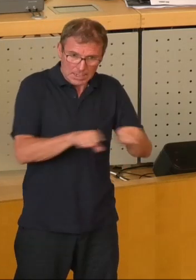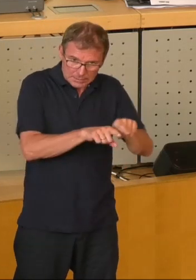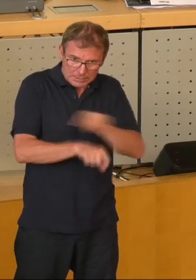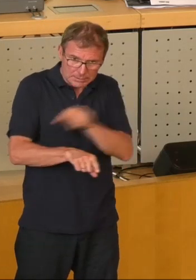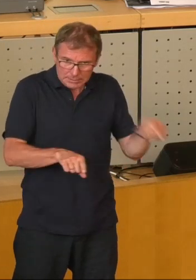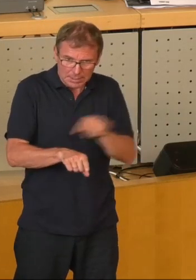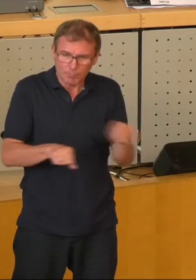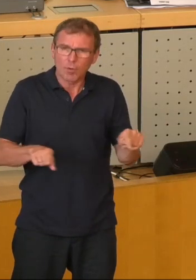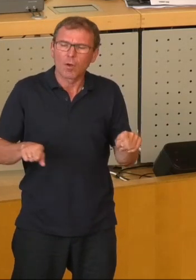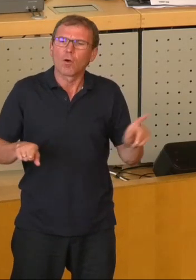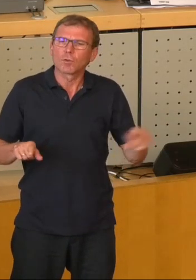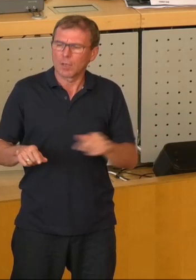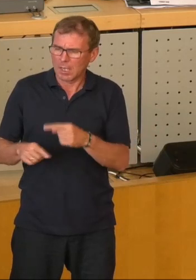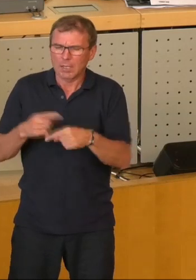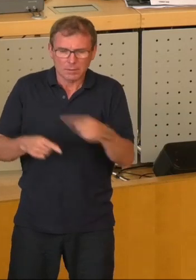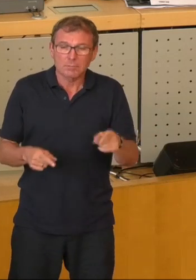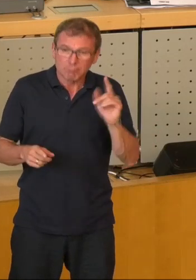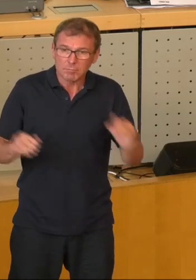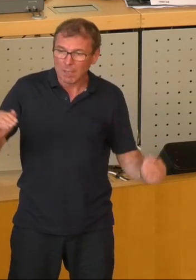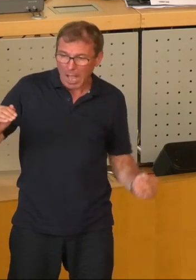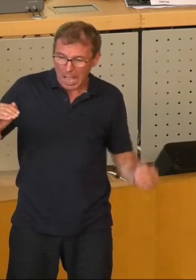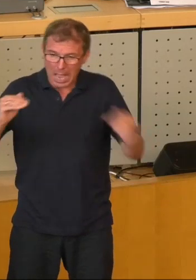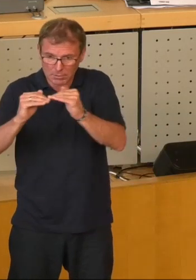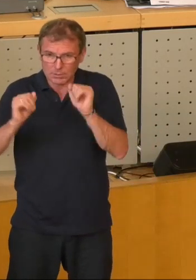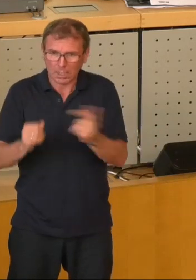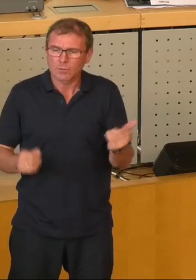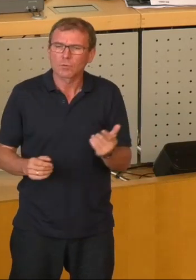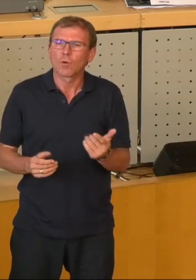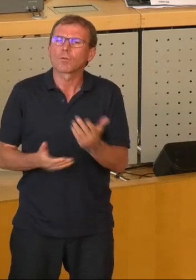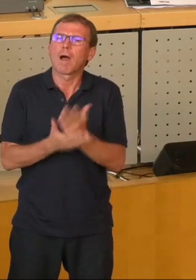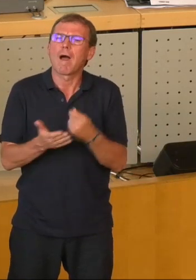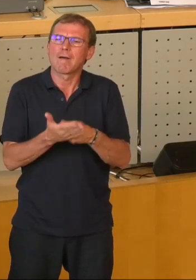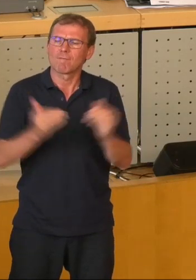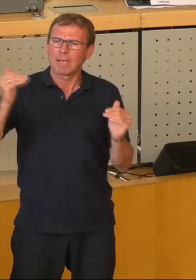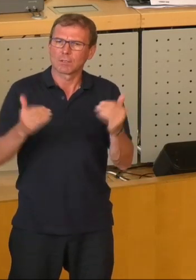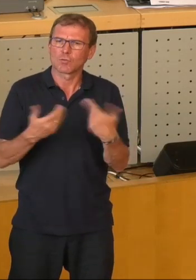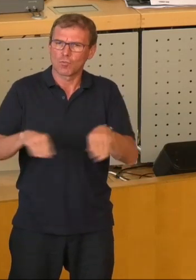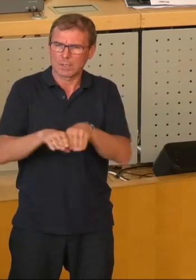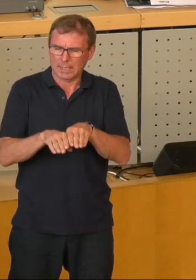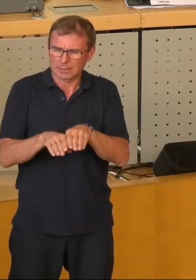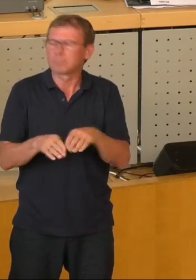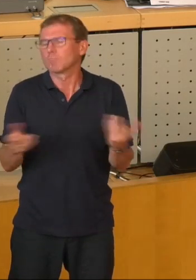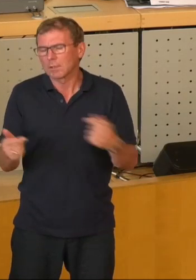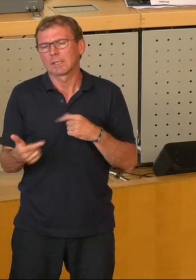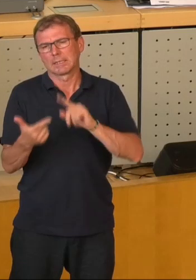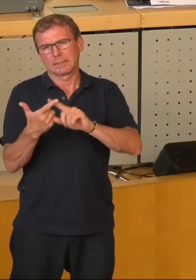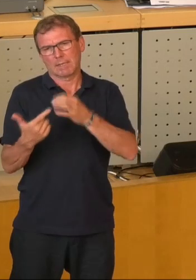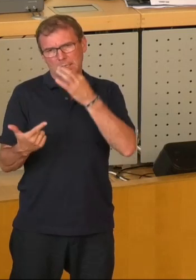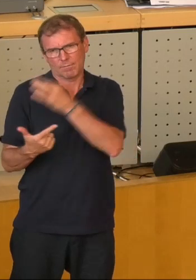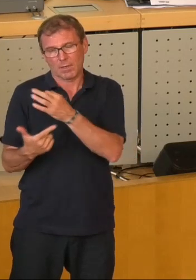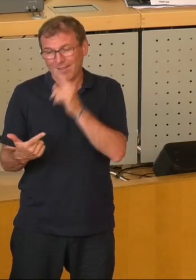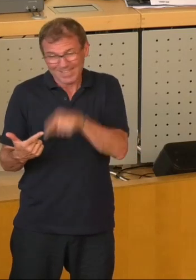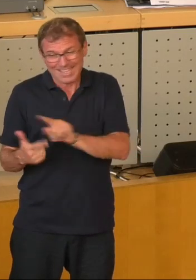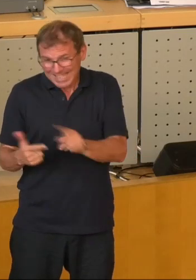qualitativ diese langfristig und dauerhaft überhaupt erreicht wird. Und wenn ich die Nebenfragen gleich anschließen kann, dann wenn